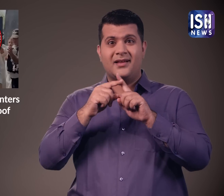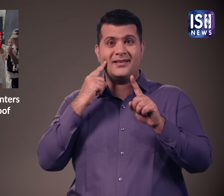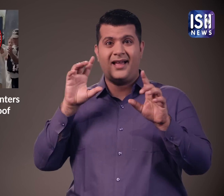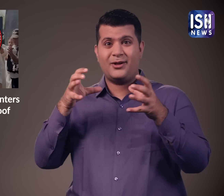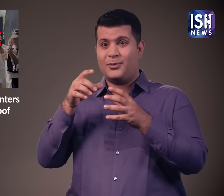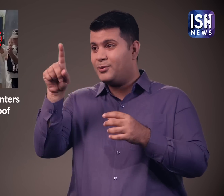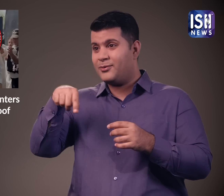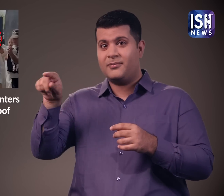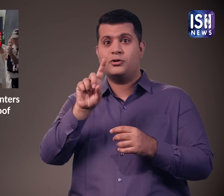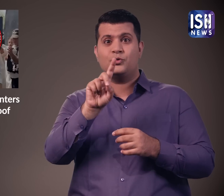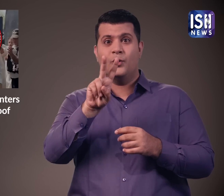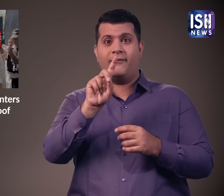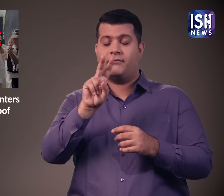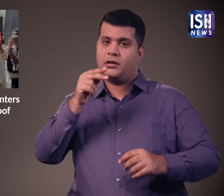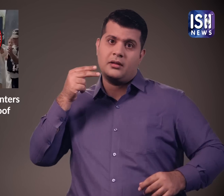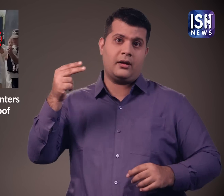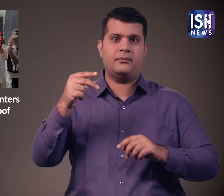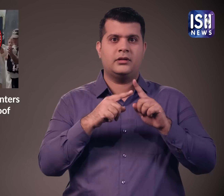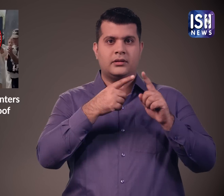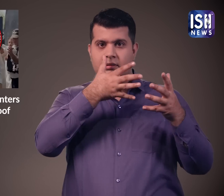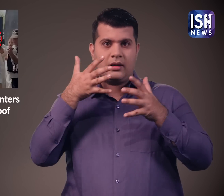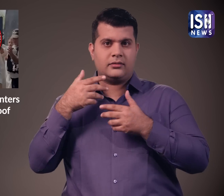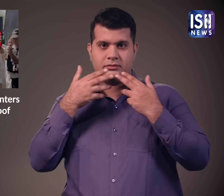पीटी आई के बारा नेताओं के खिलाफ भी मुकदमा दर्ज किया गया है